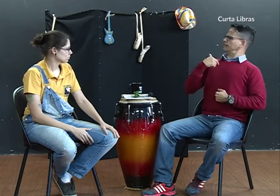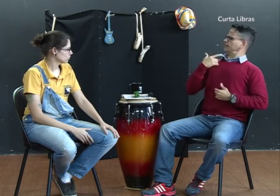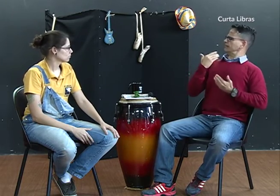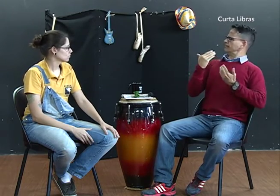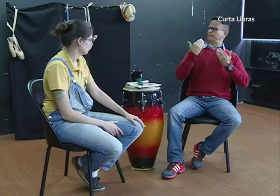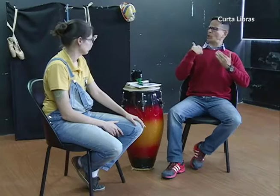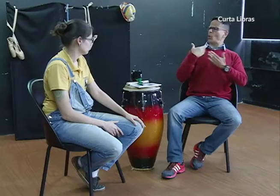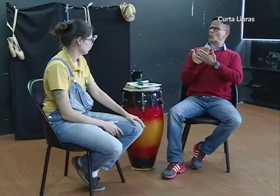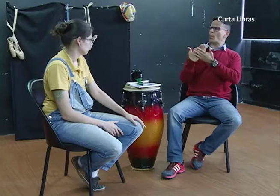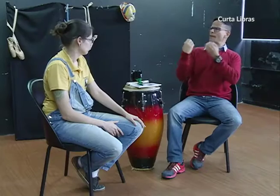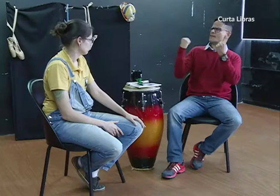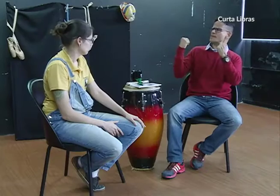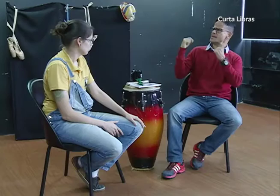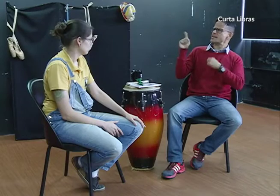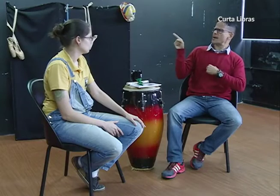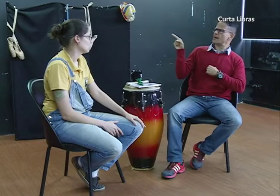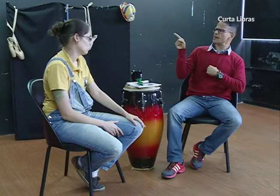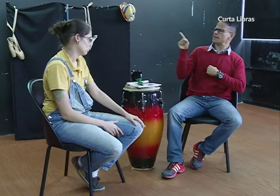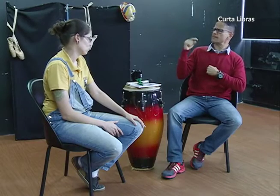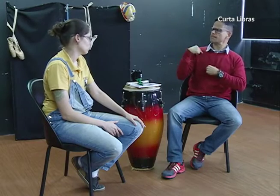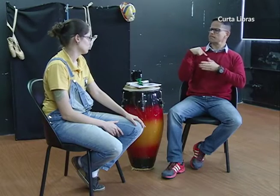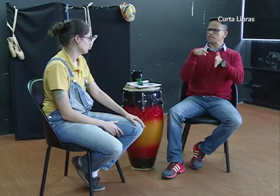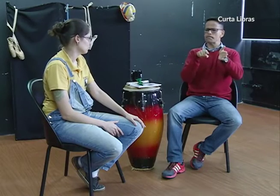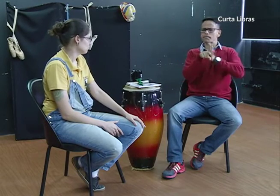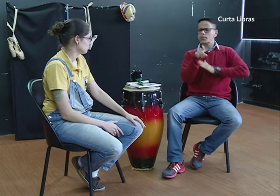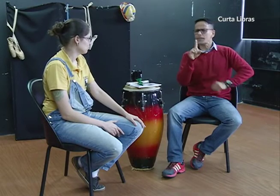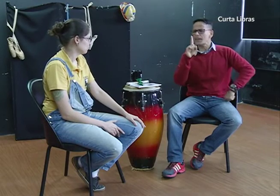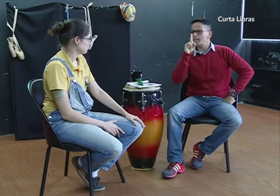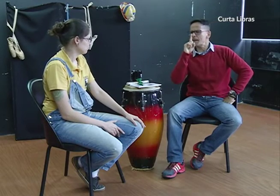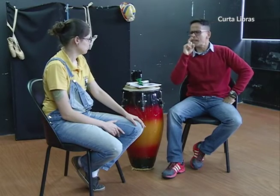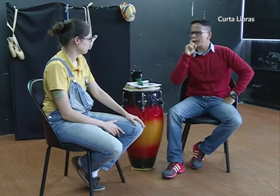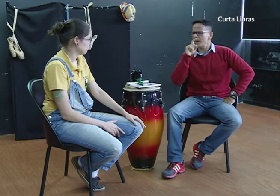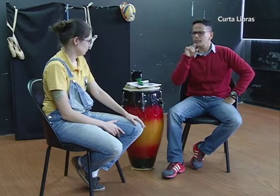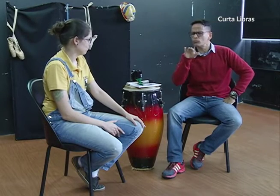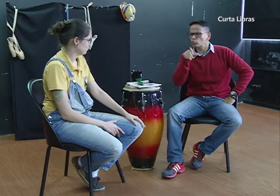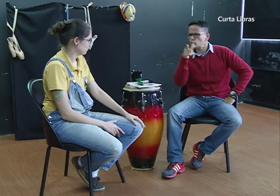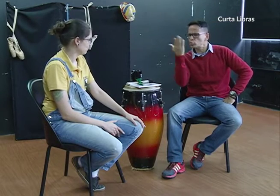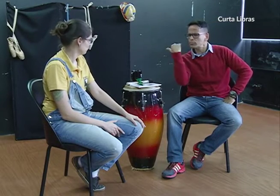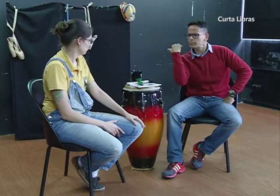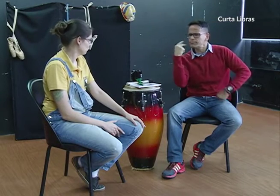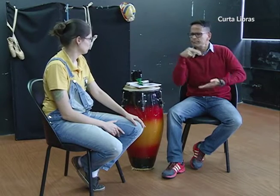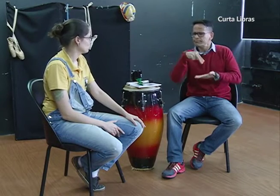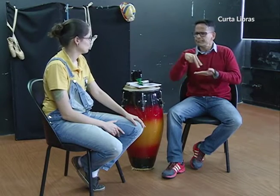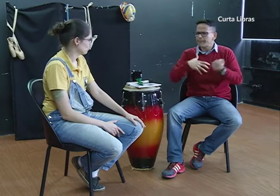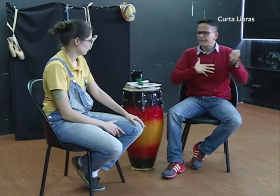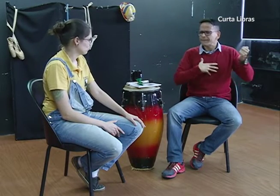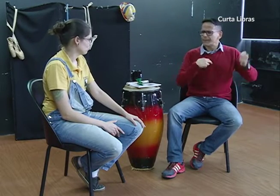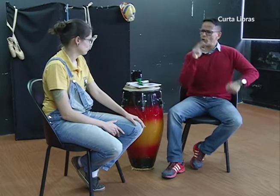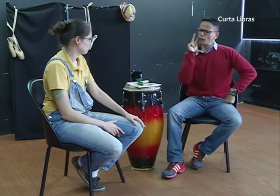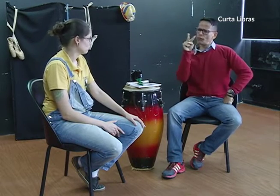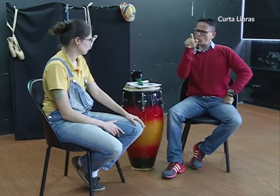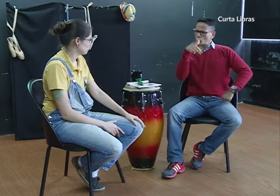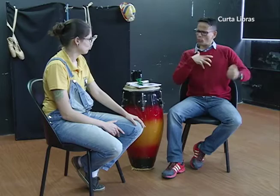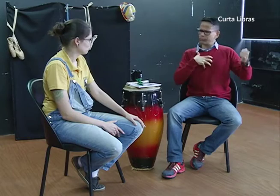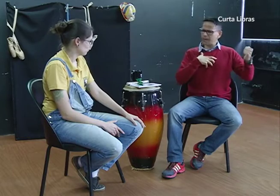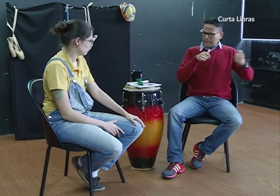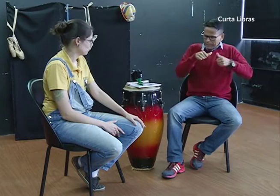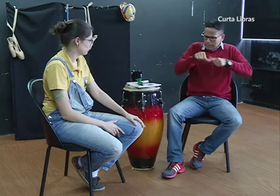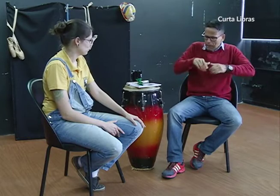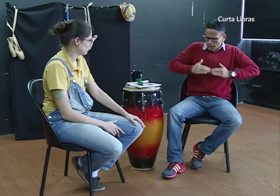bebê. Quando eu estudei isso na educação física, fui perguntar para meus pais se quando eles dançavam, minha mãe já estava